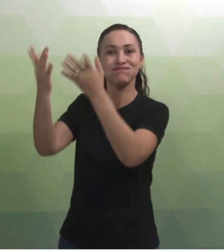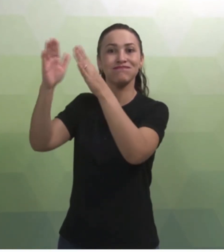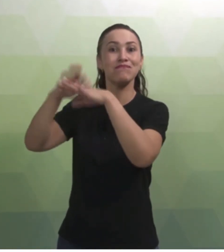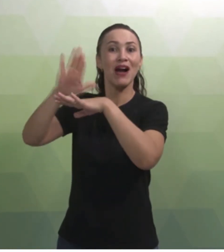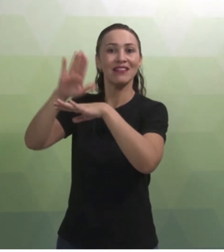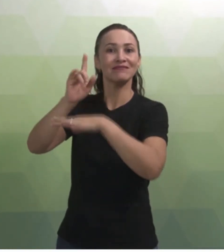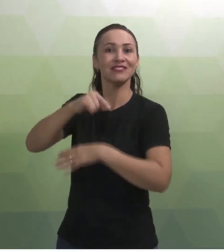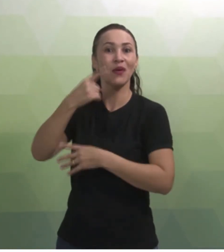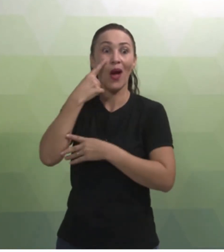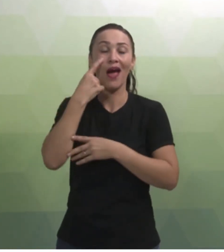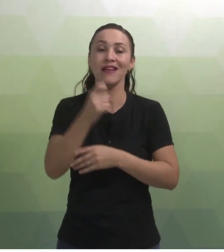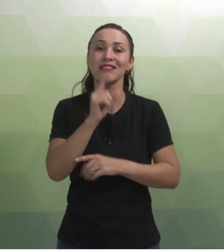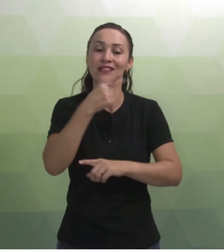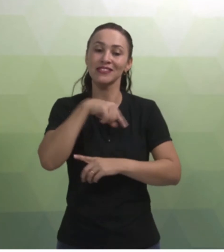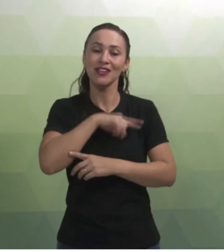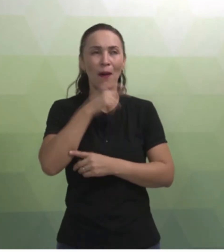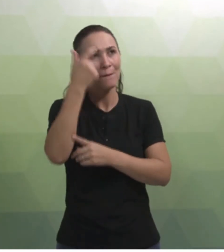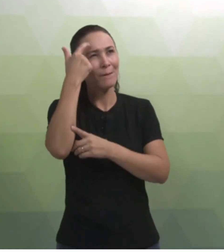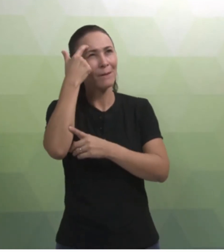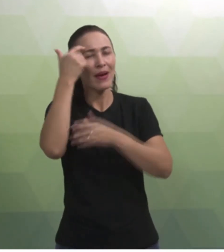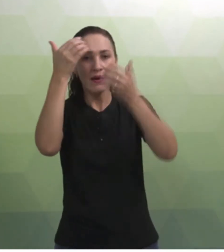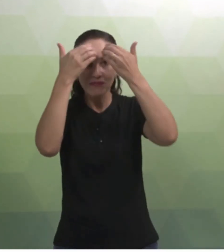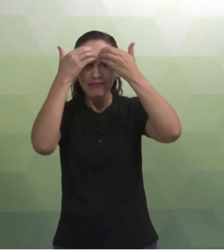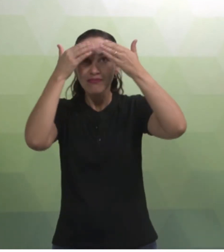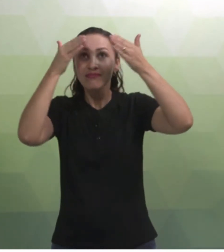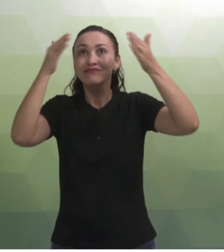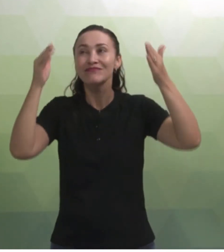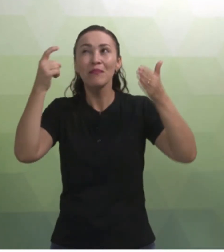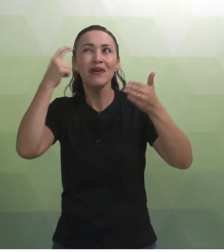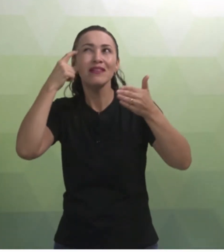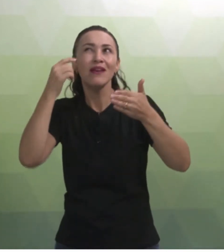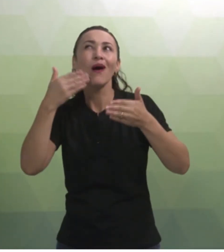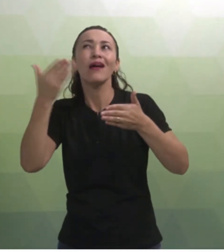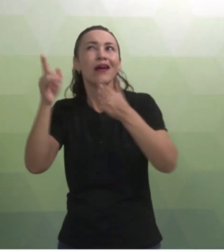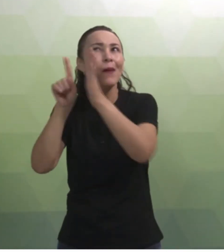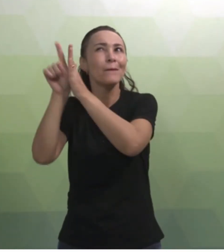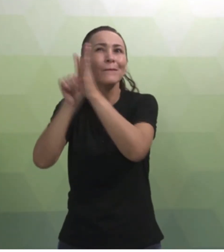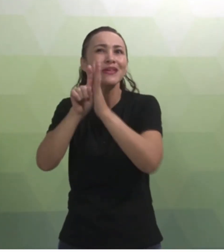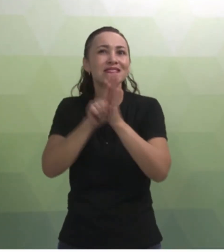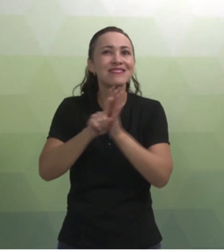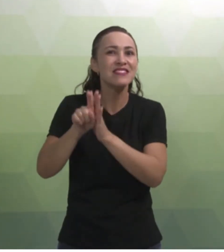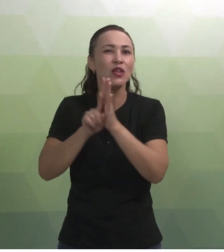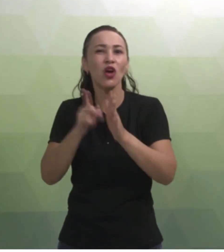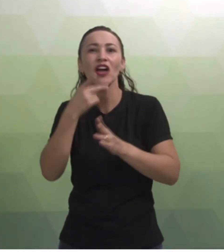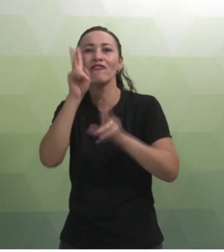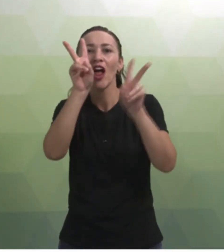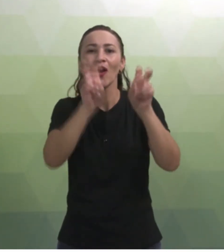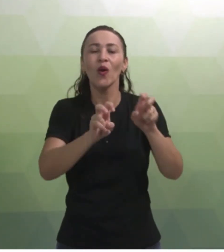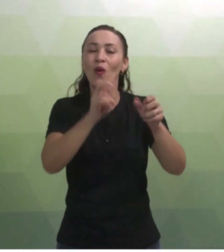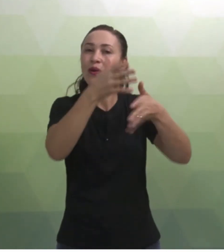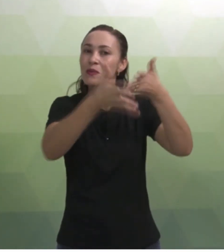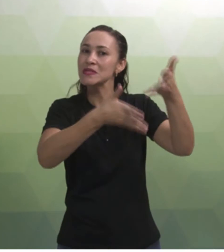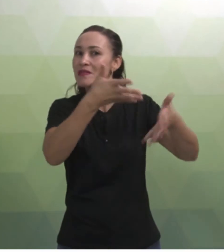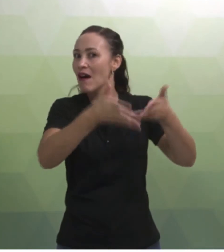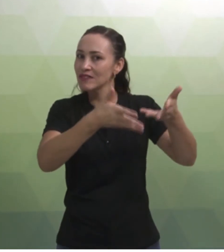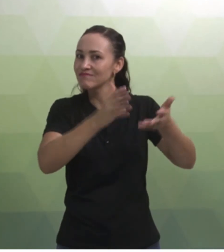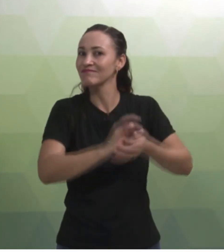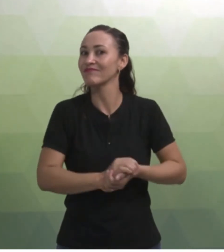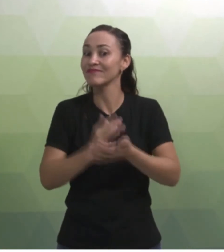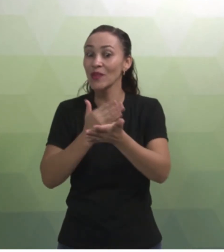nós comecemos a pensar, abrir nossas mentes para os pesquisadores. Quem são essas pessoas que falaram sobre língua de sinais? Que começou a